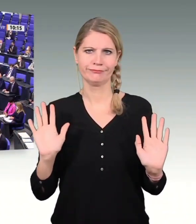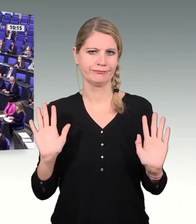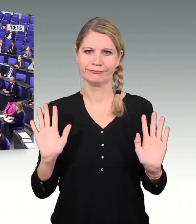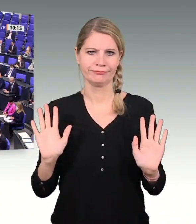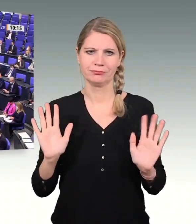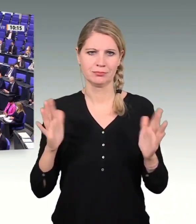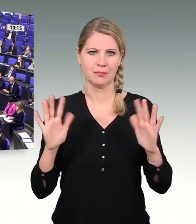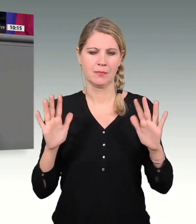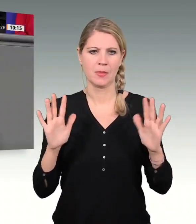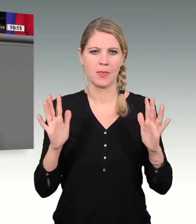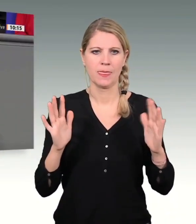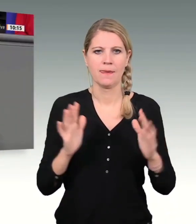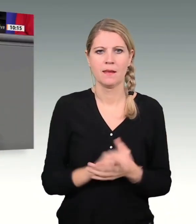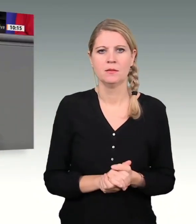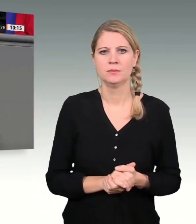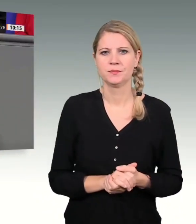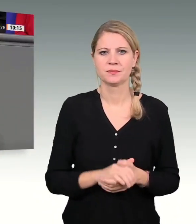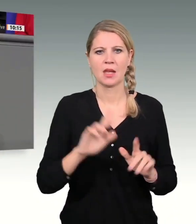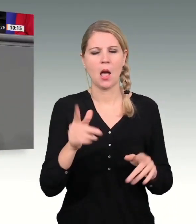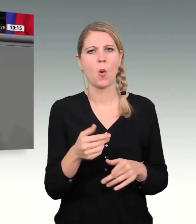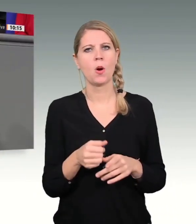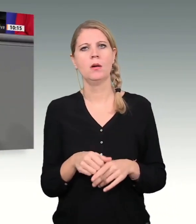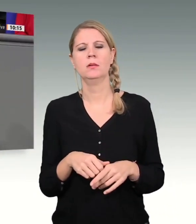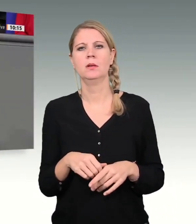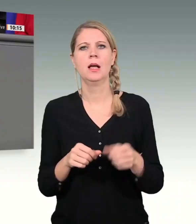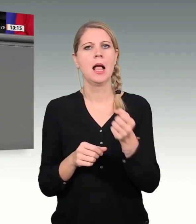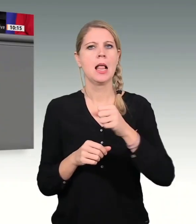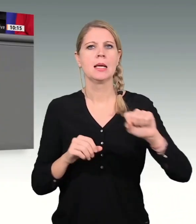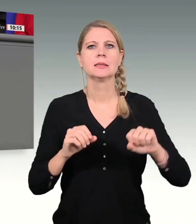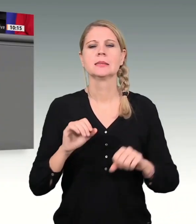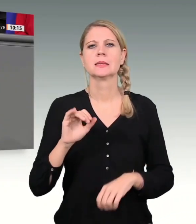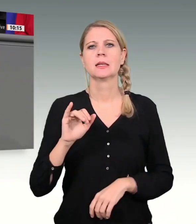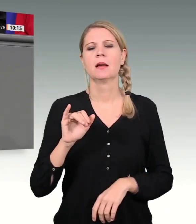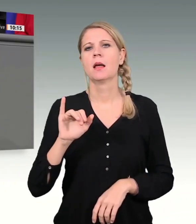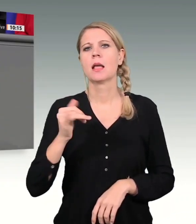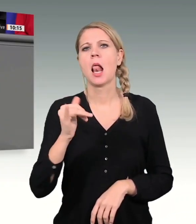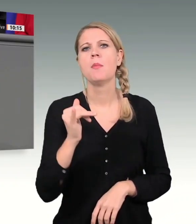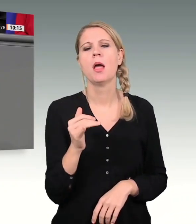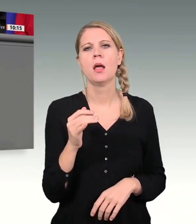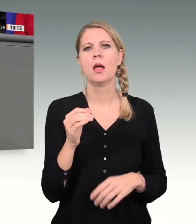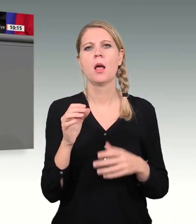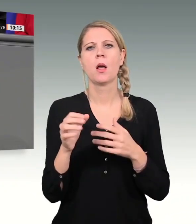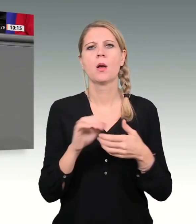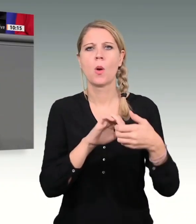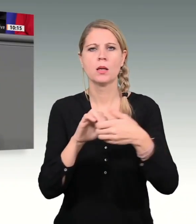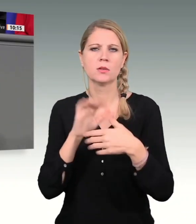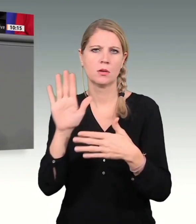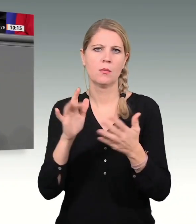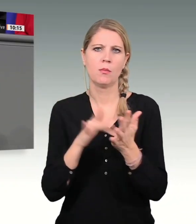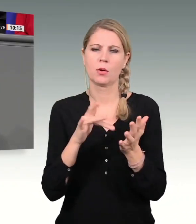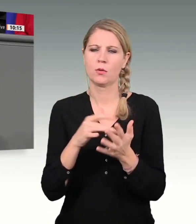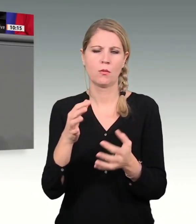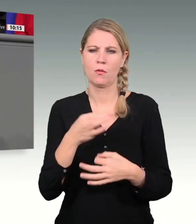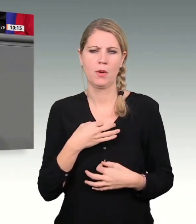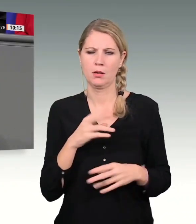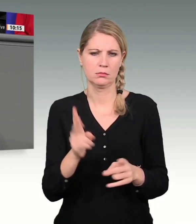Auch die Begründung der linksgelben Koalition für diesen zweiten Nachtragshaushalt ist mehr als fragwürdig. Denn wenn die Mittel nun